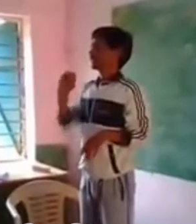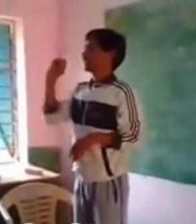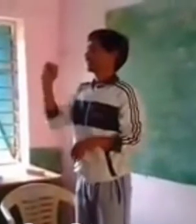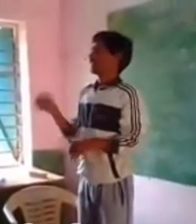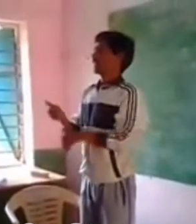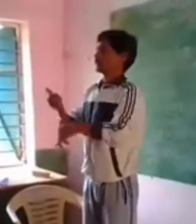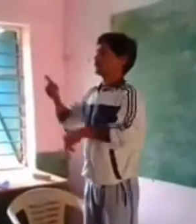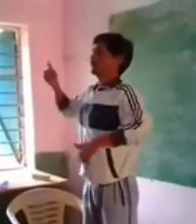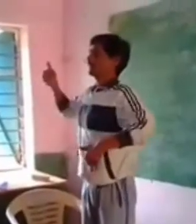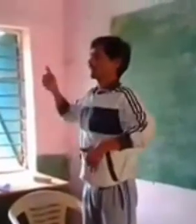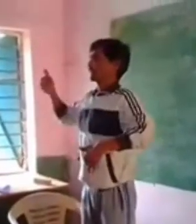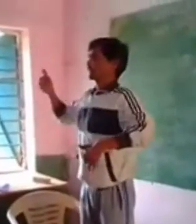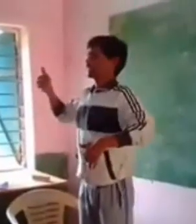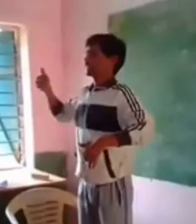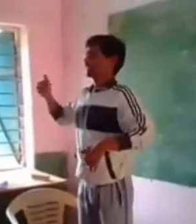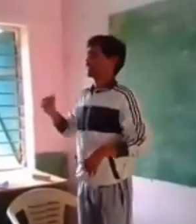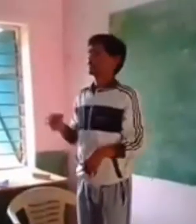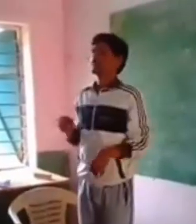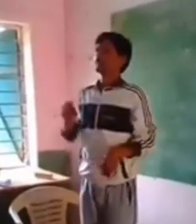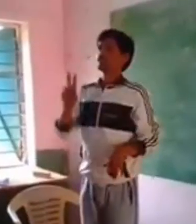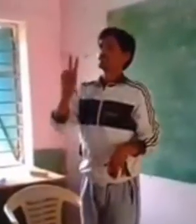आक्तूबर आज